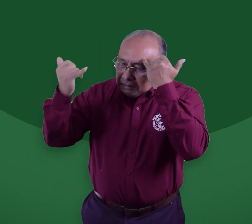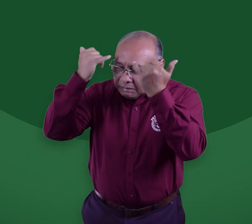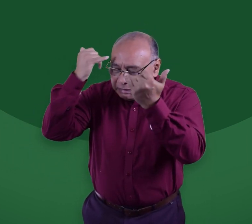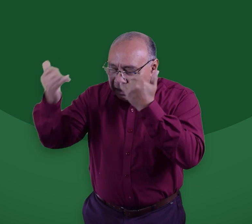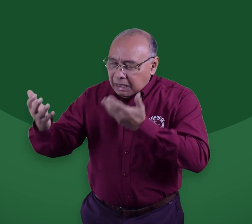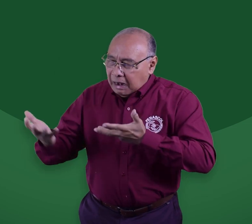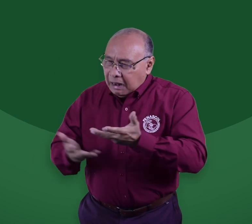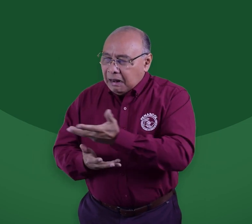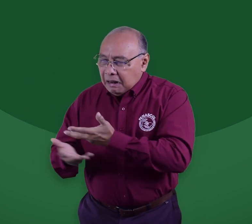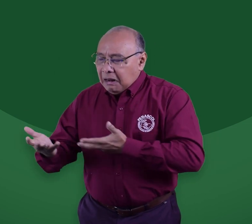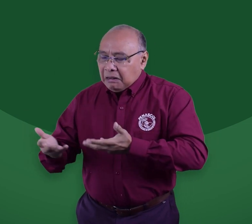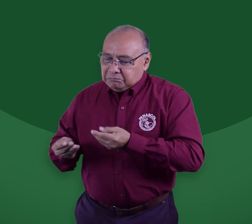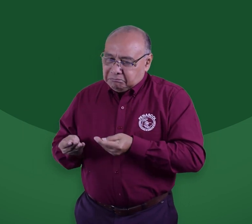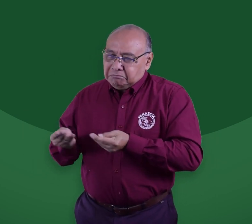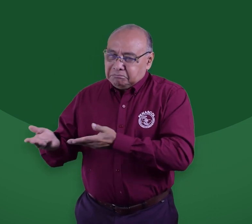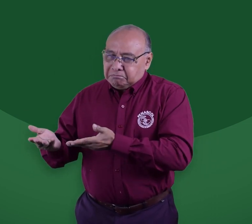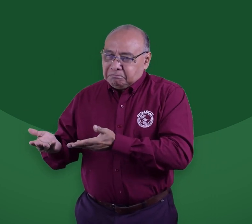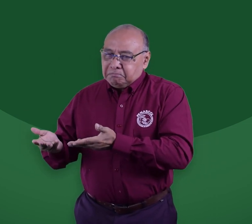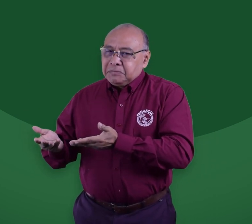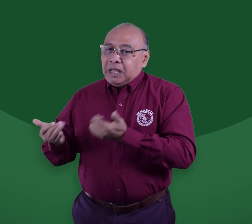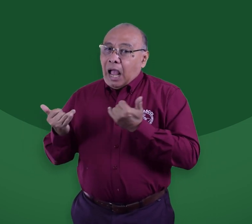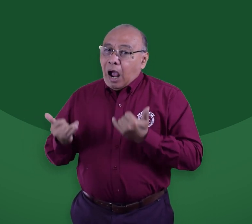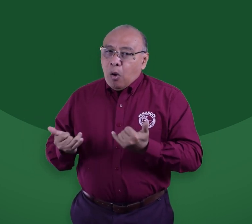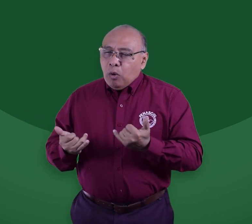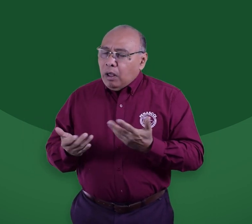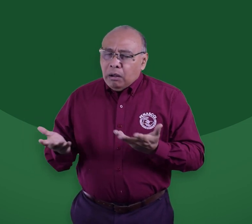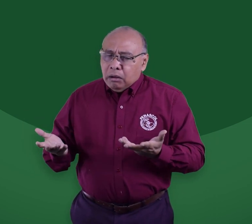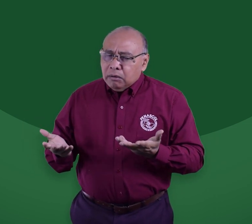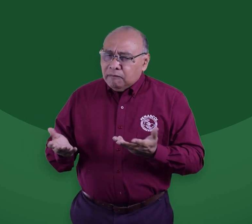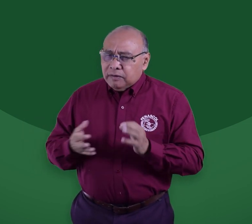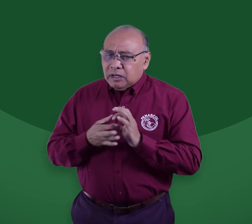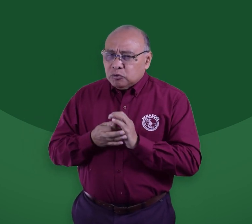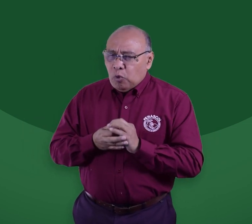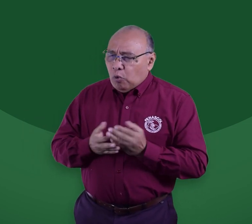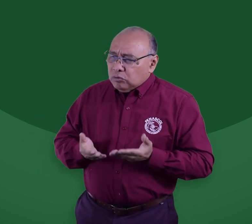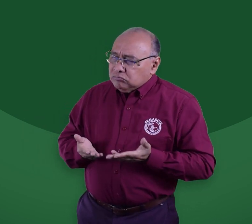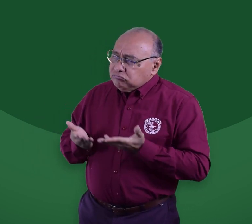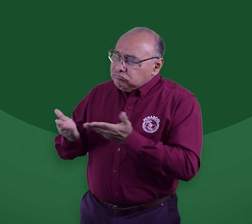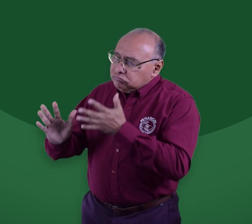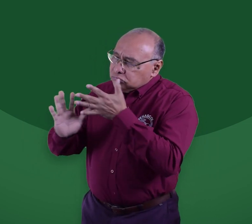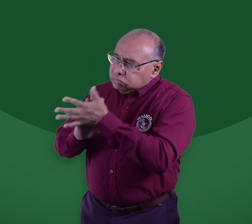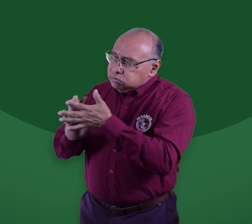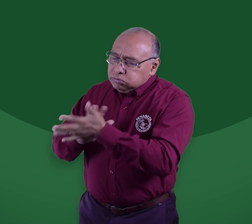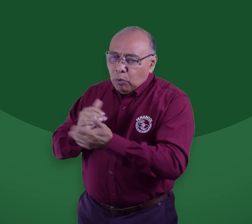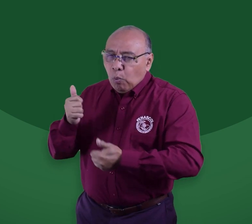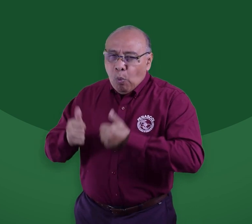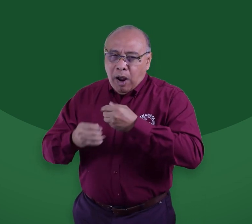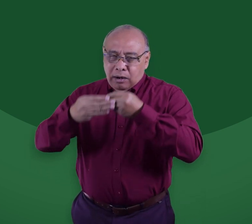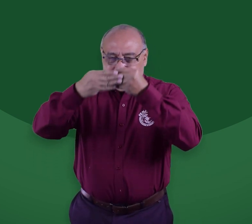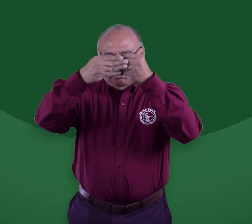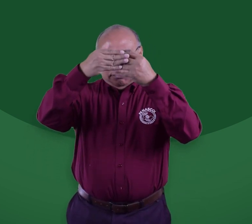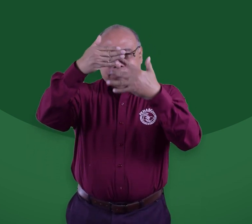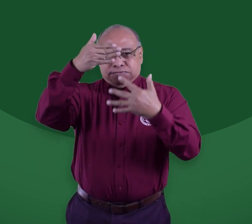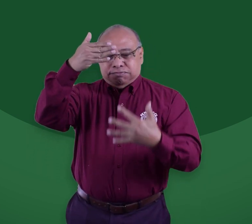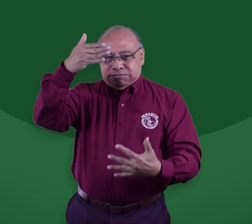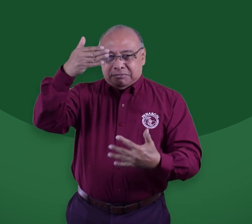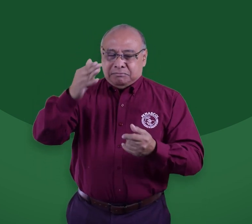ya tuvo un diálogo con el representante y se presentaron las propuestas e ideas respecto al proyecto, las que queremos